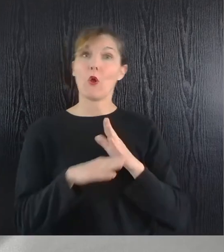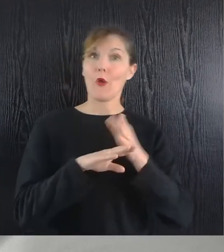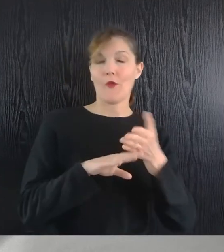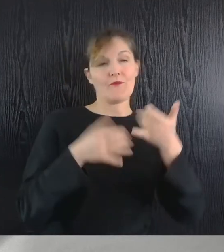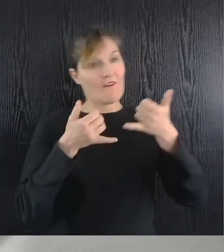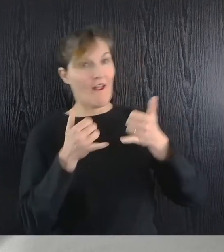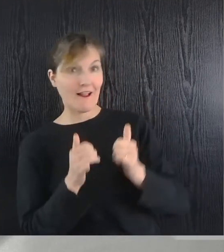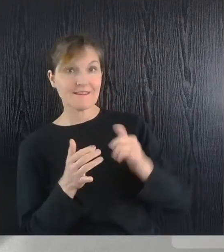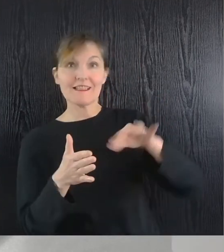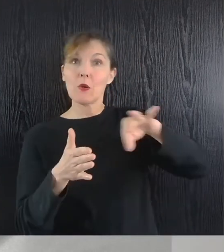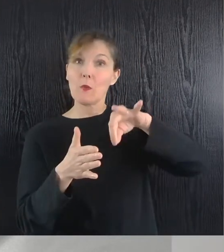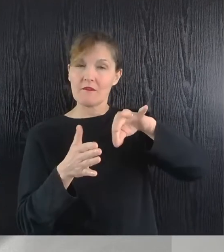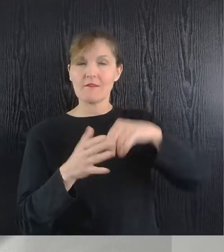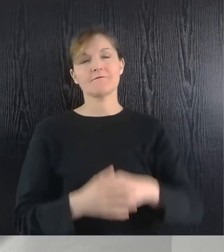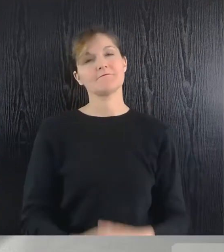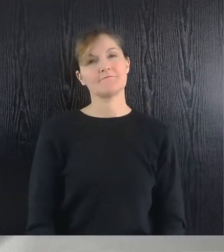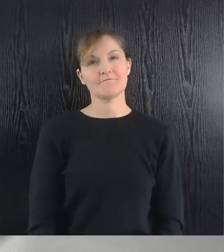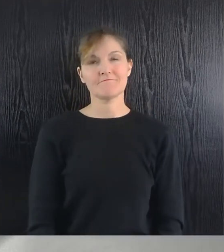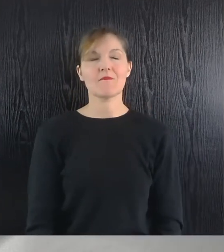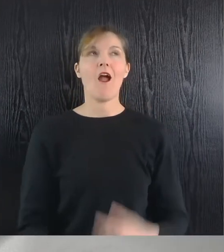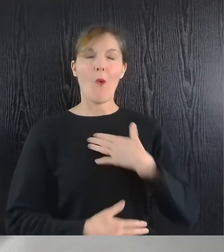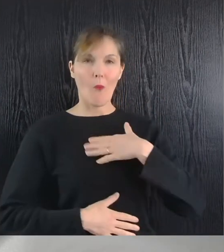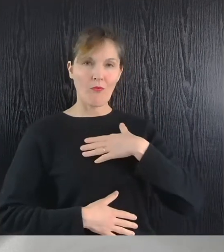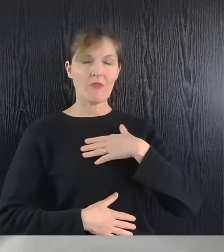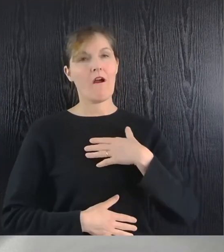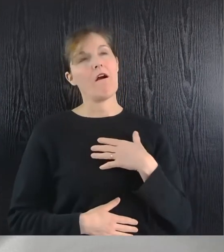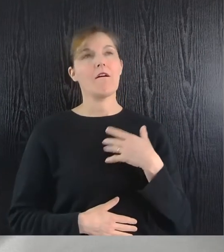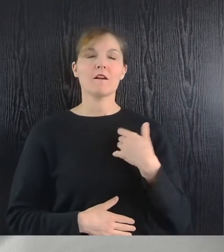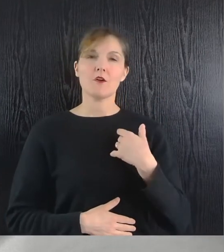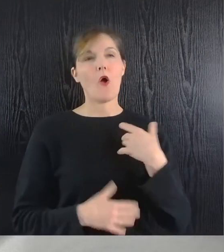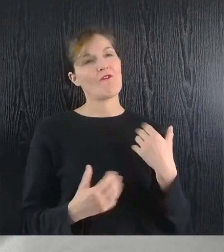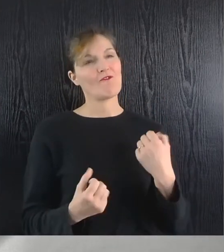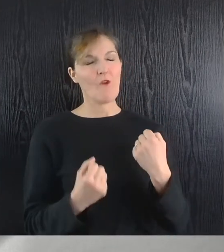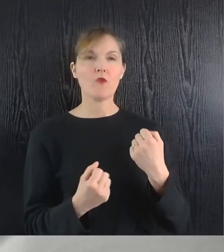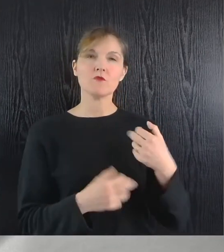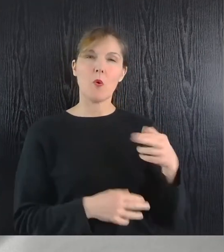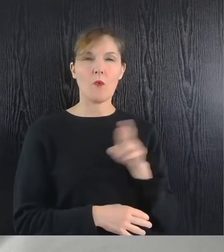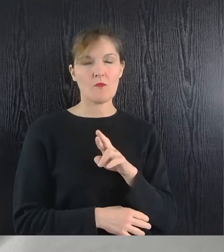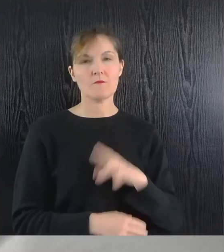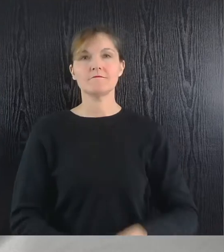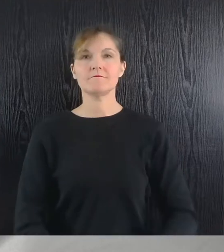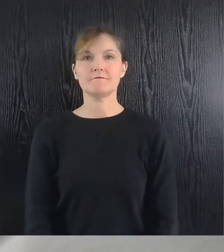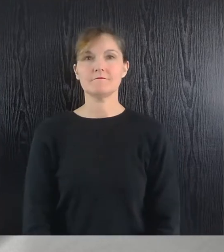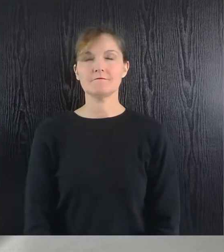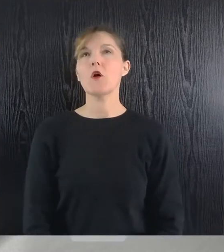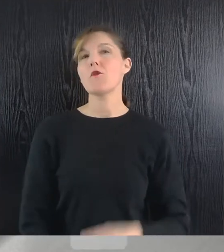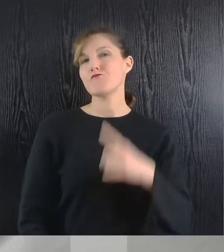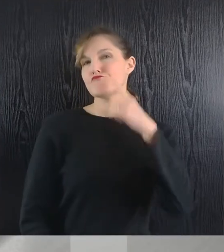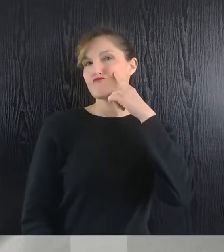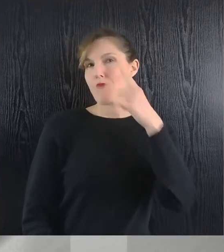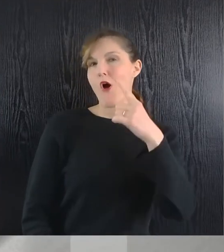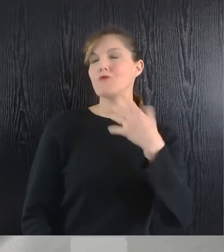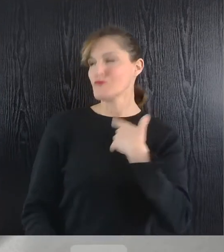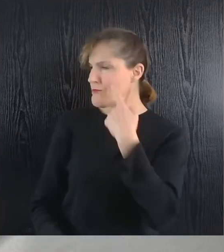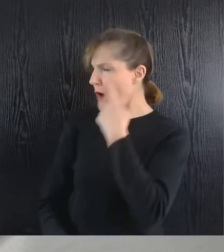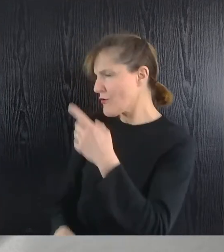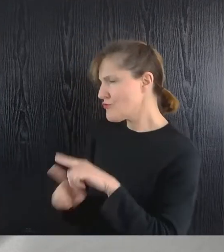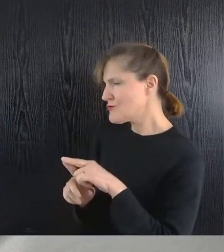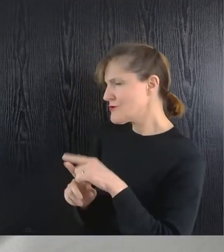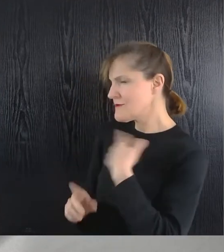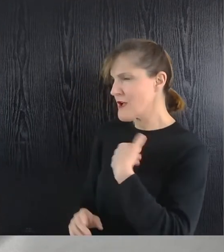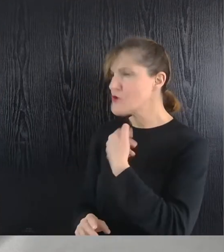elle dans la cuisine et a été content de récupérer un peu de force. « Je pense aussi que vous avez soif.